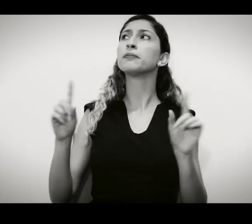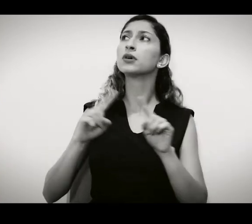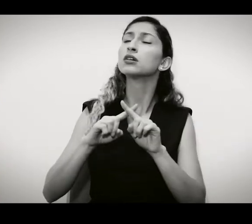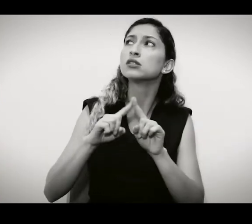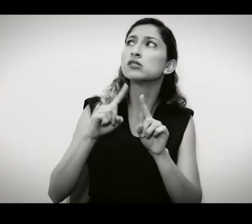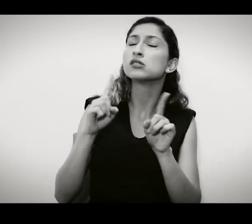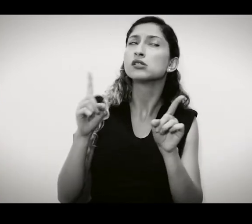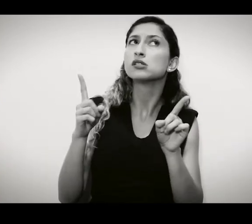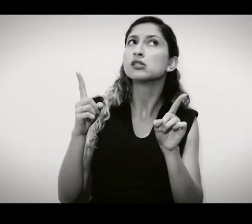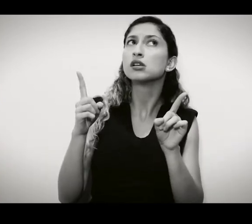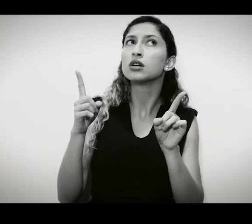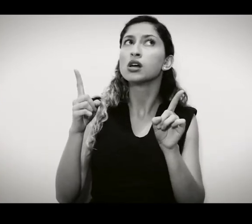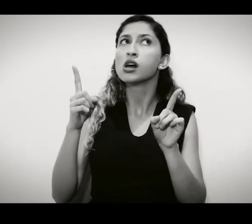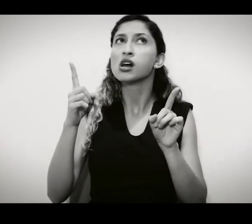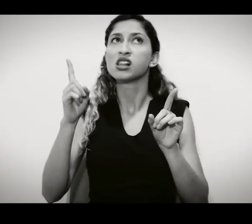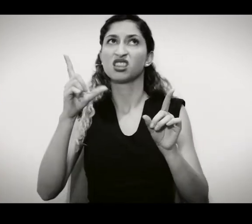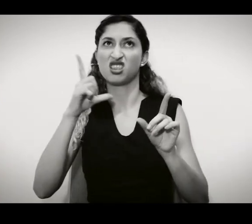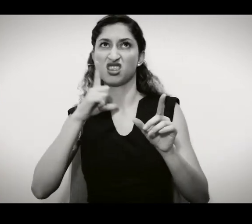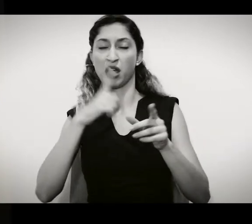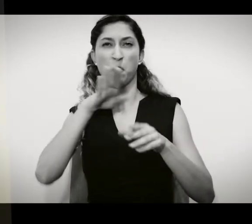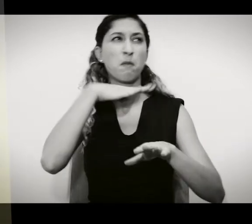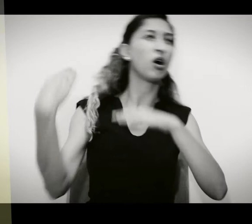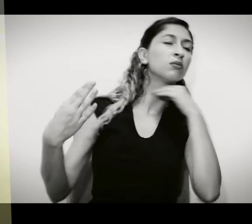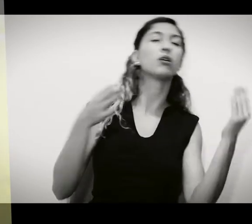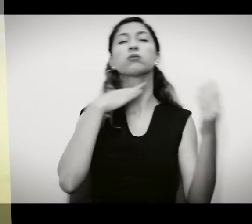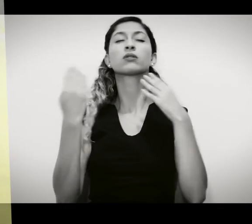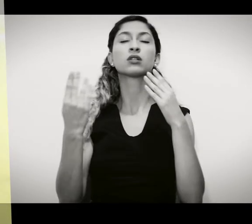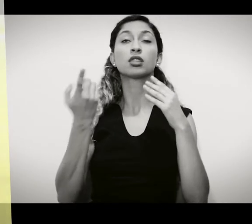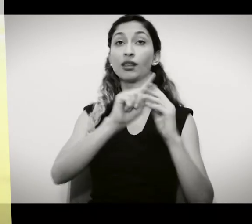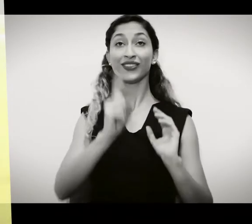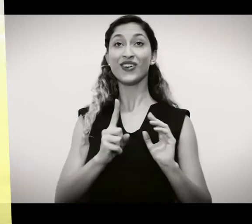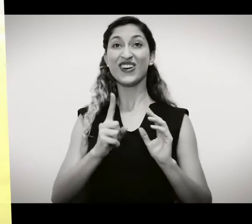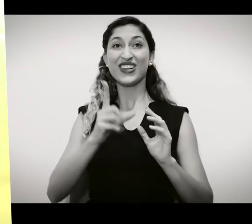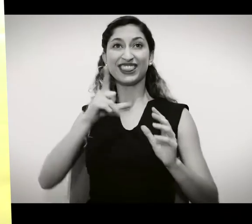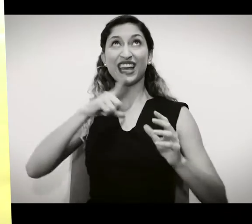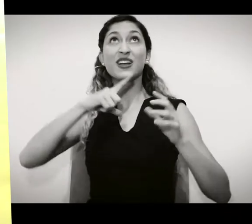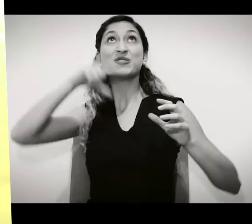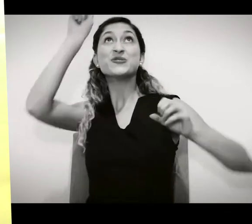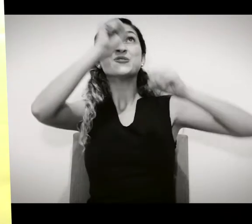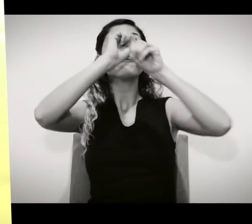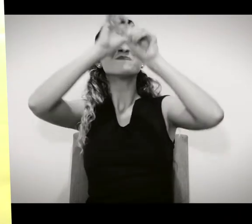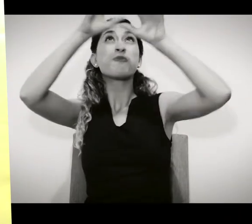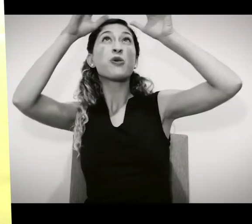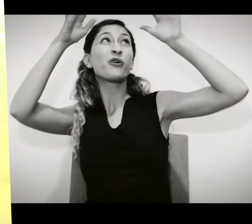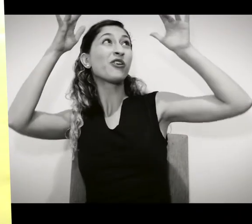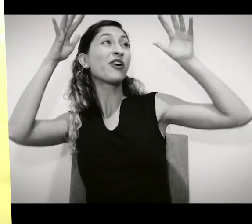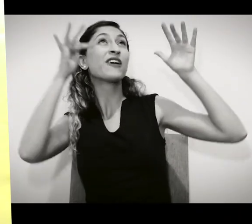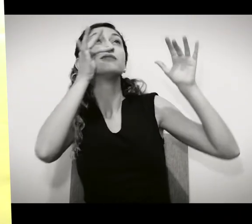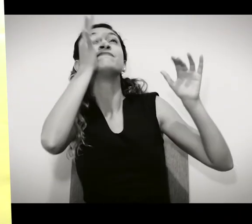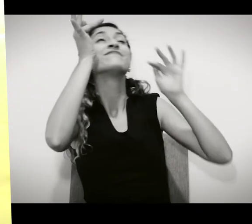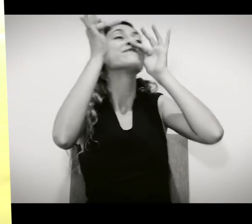Mas, no lugar de morte e destruição, ela cobriu o céu de flores numa